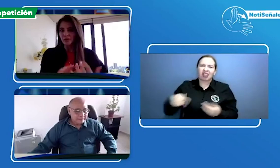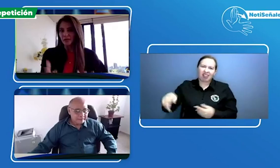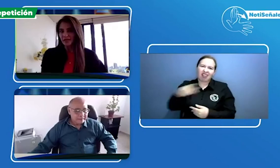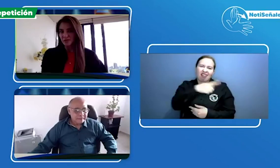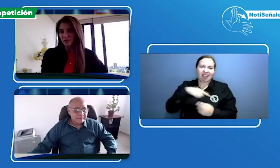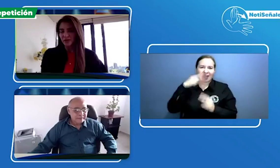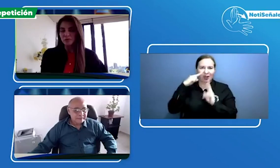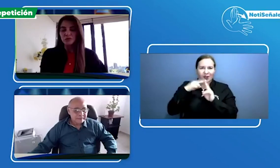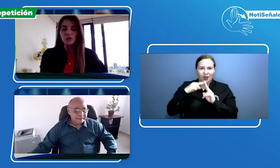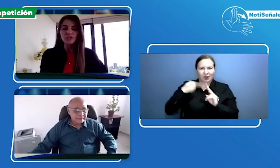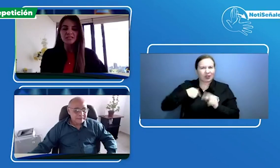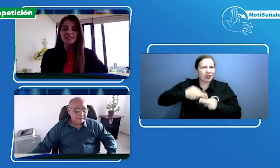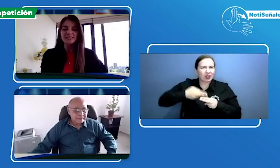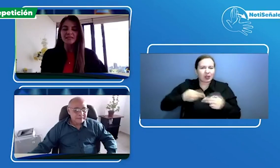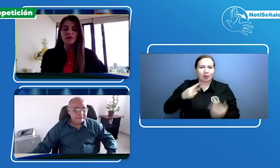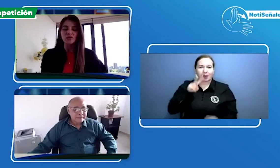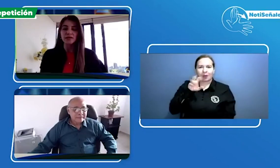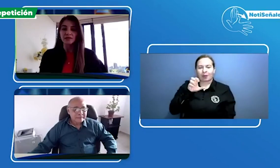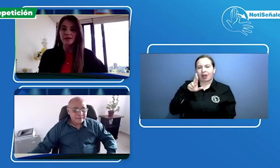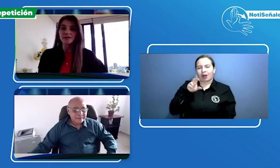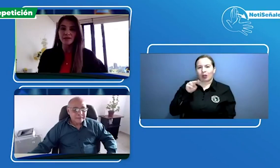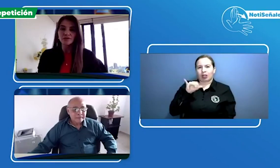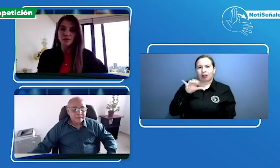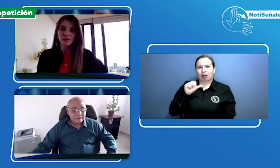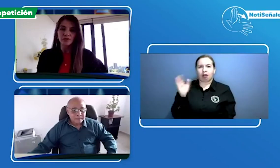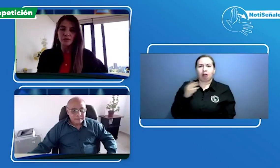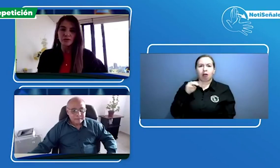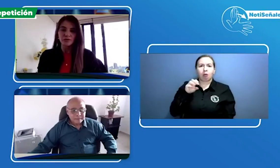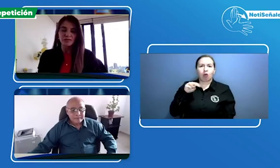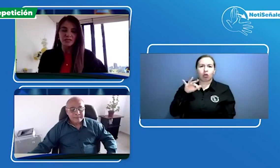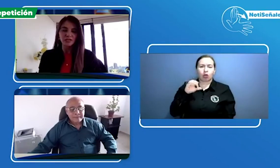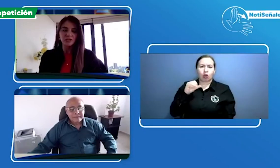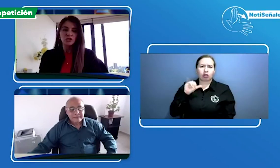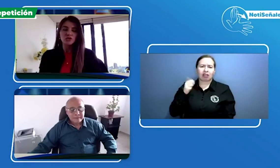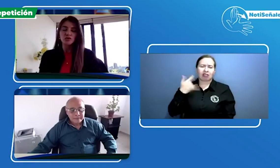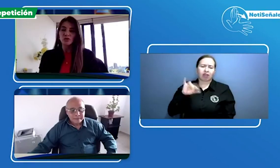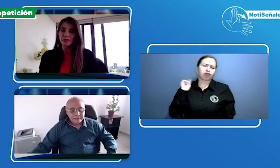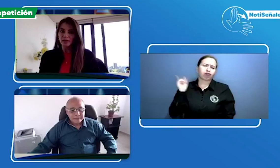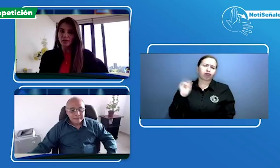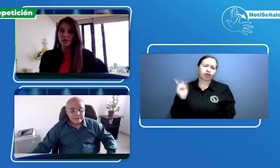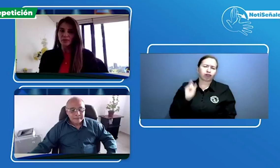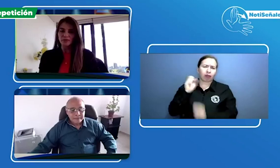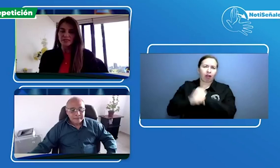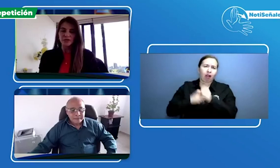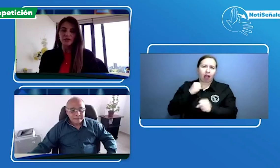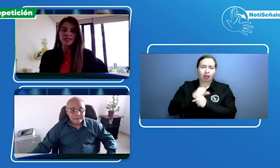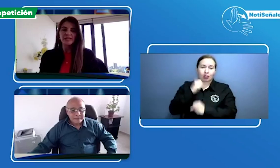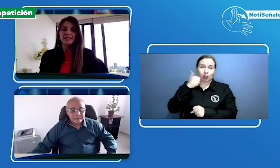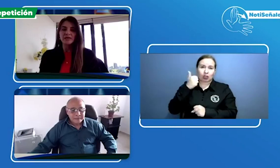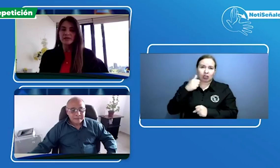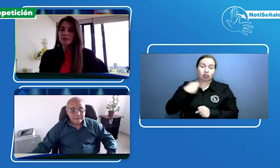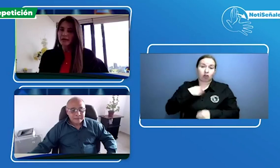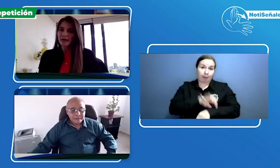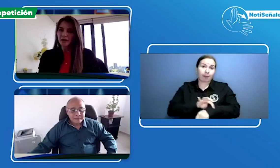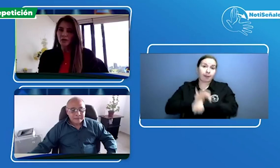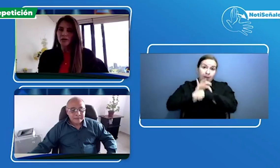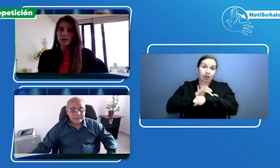nombre es Verónica Montoya. Tengo ya 10 años trabajando en ColSubsidio. Yo soy médico de profesión. Y ahorita mi cargo en